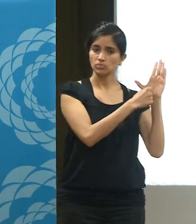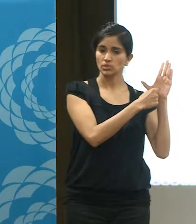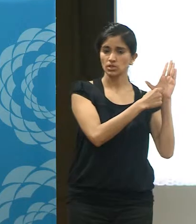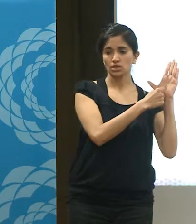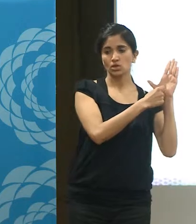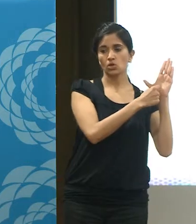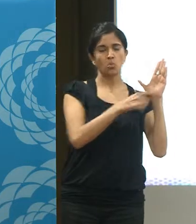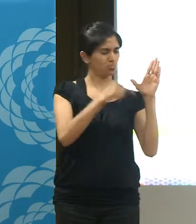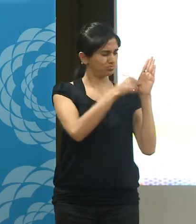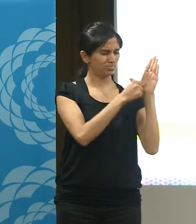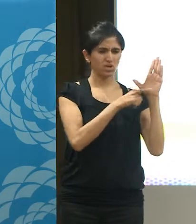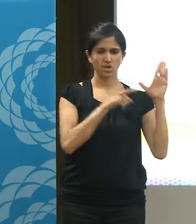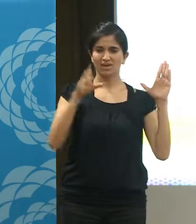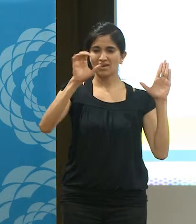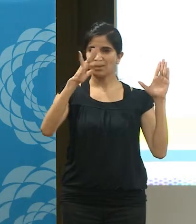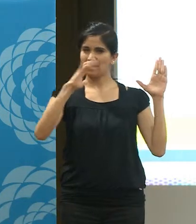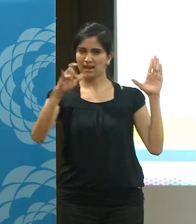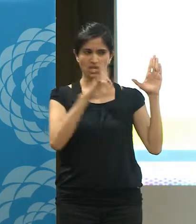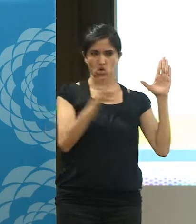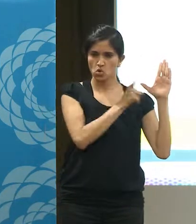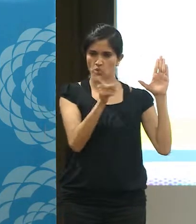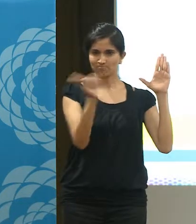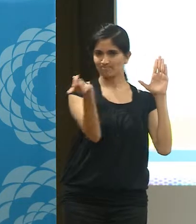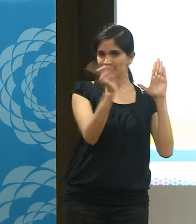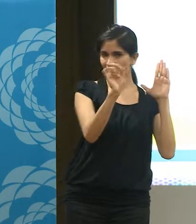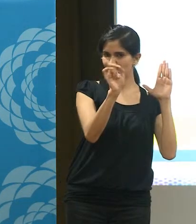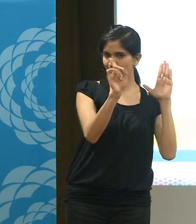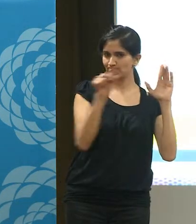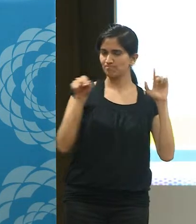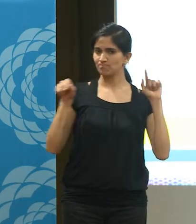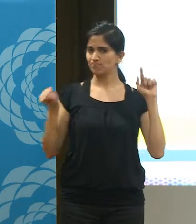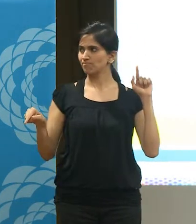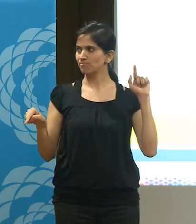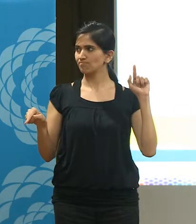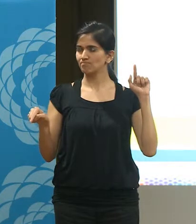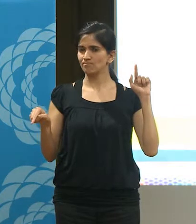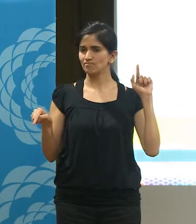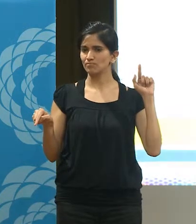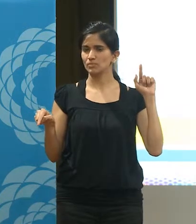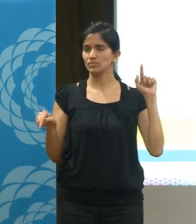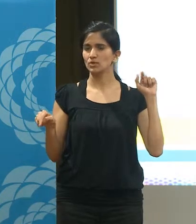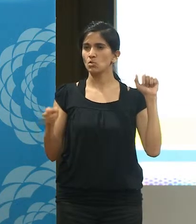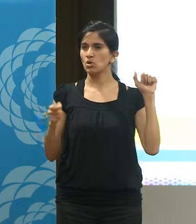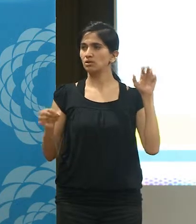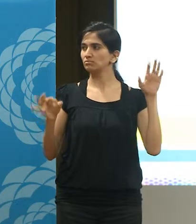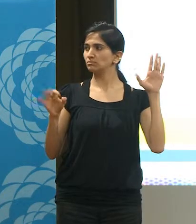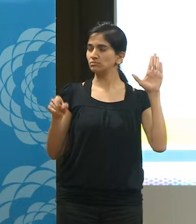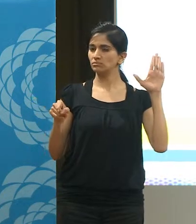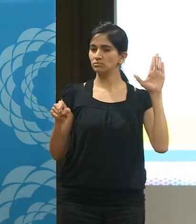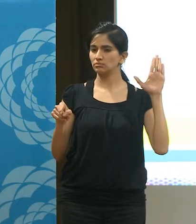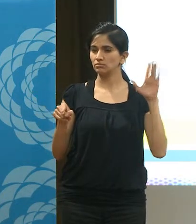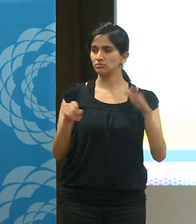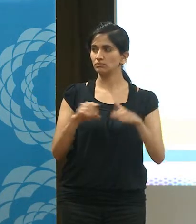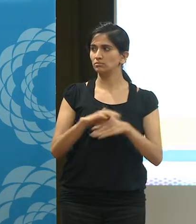contra Calarín, creo que se aclaró bastante. Nosotros no entramos dentro de la lucha por el 7D. El 7D es una disputa contra